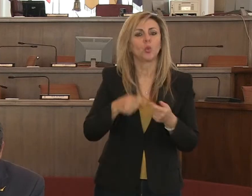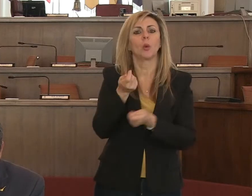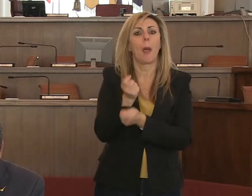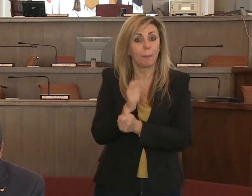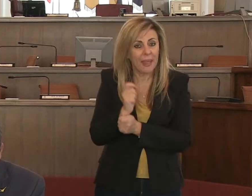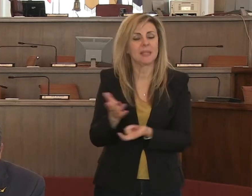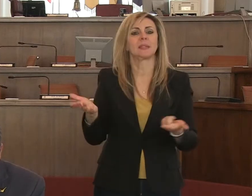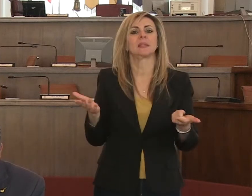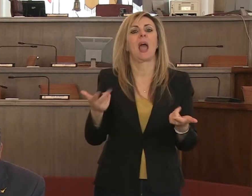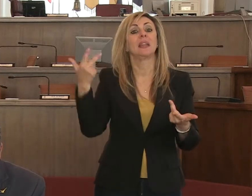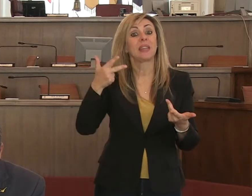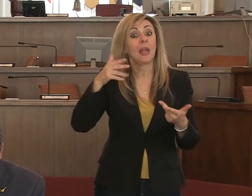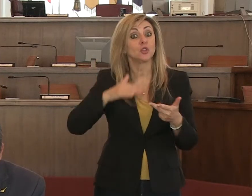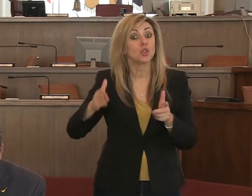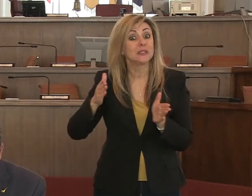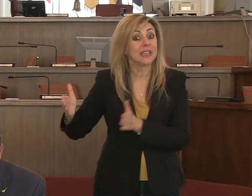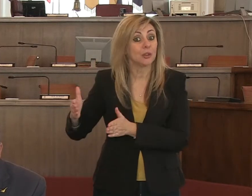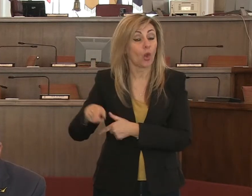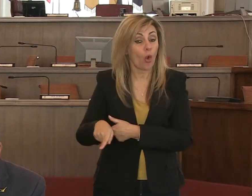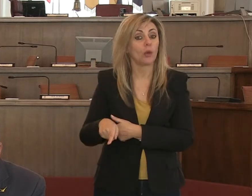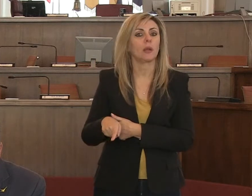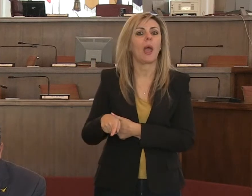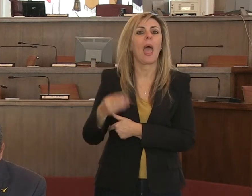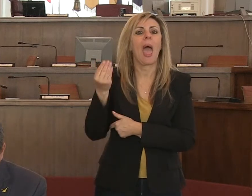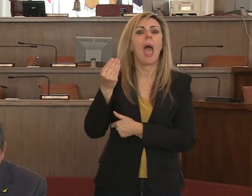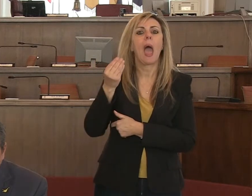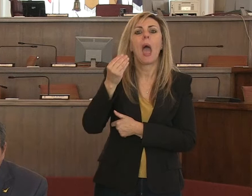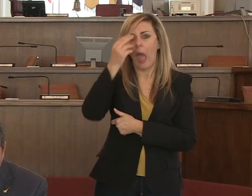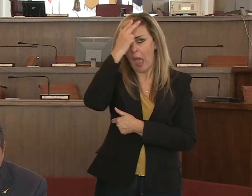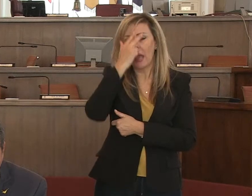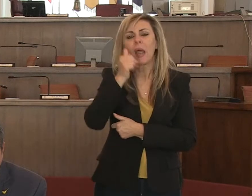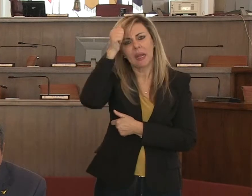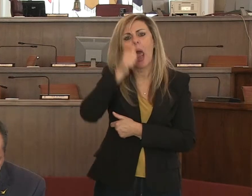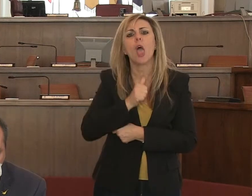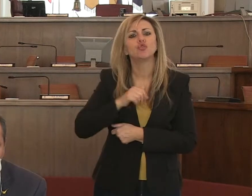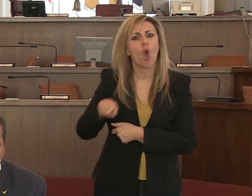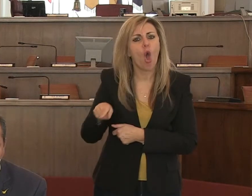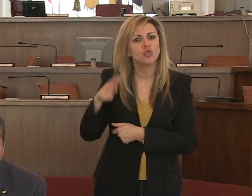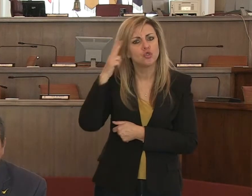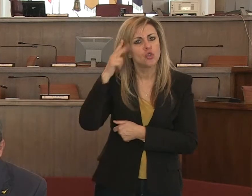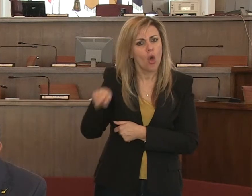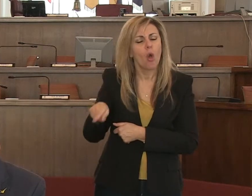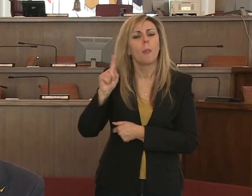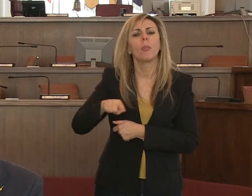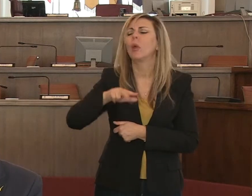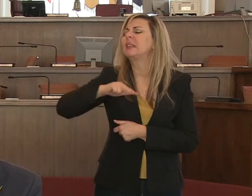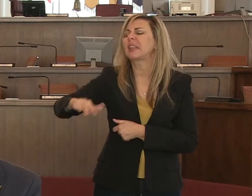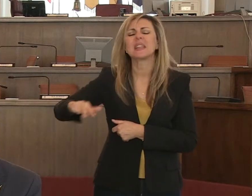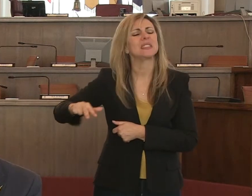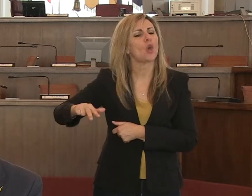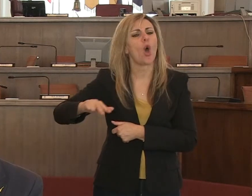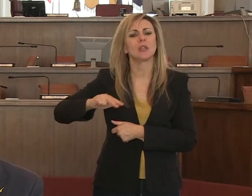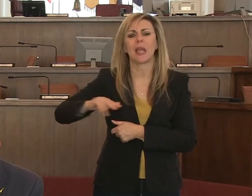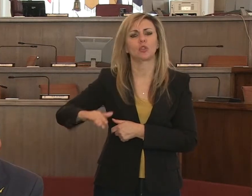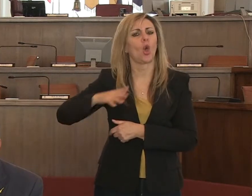il terzo settore e anche enti religiosi e altri settori del terziario insomma quindi